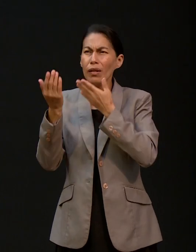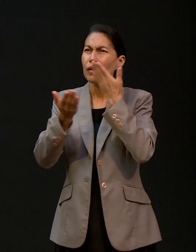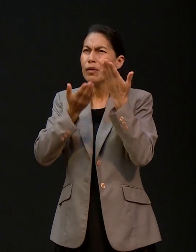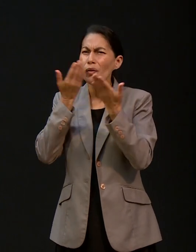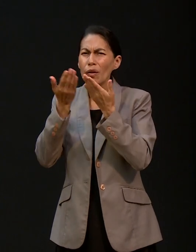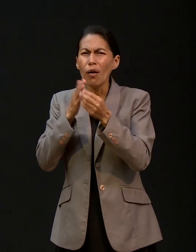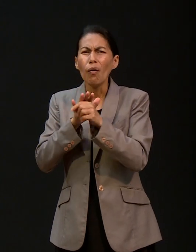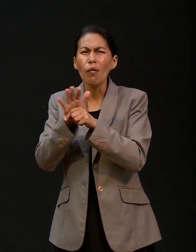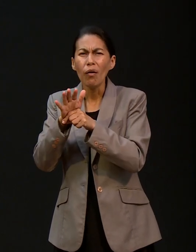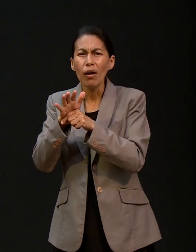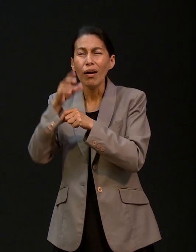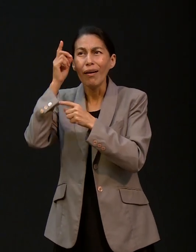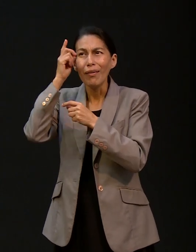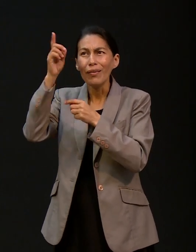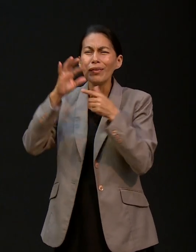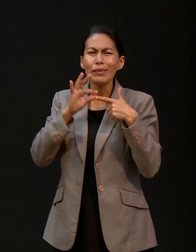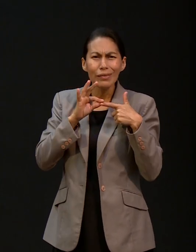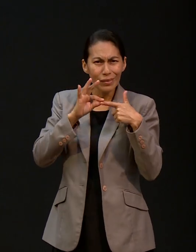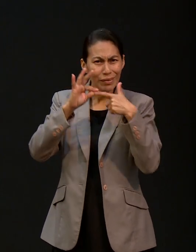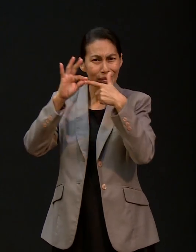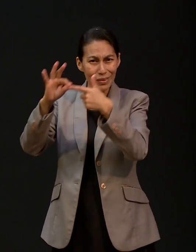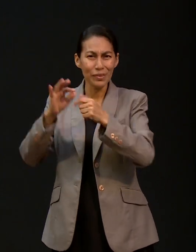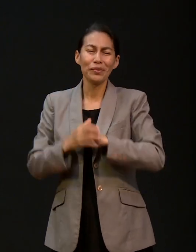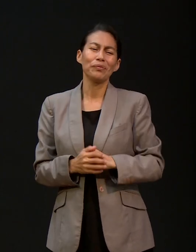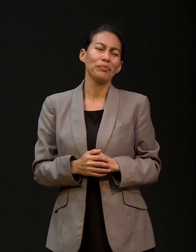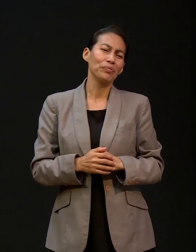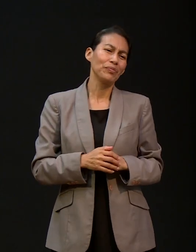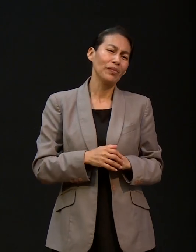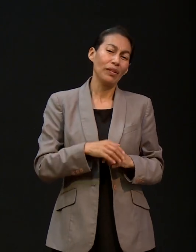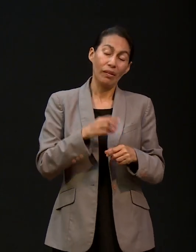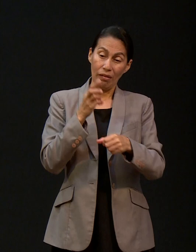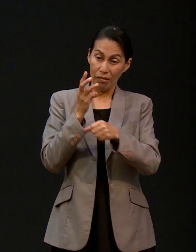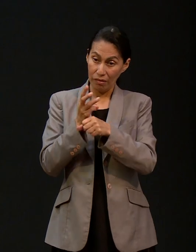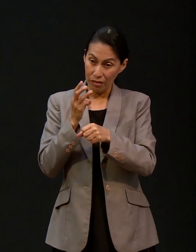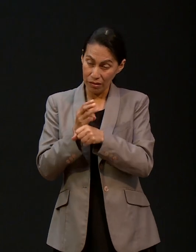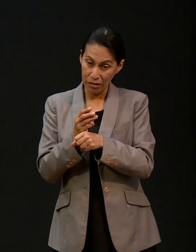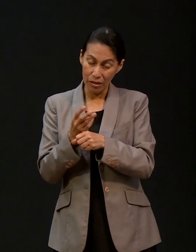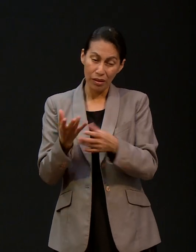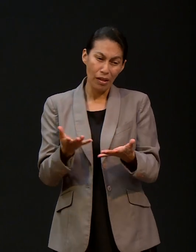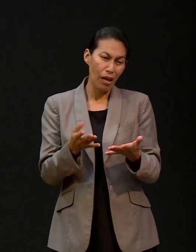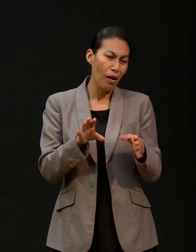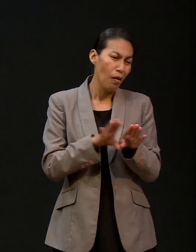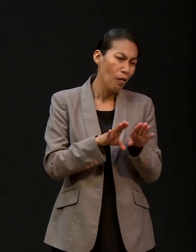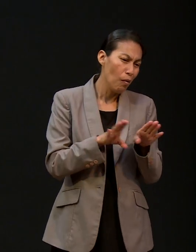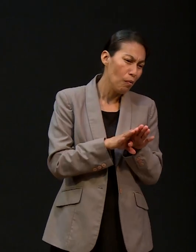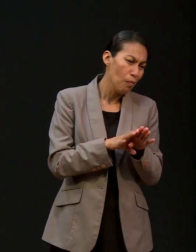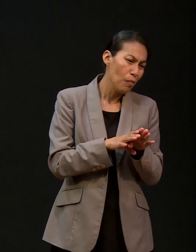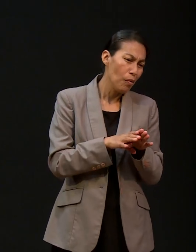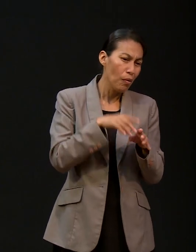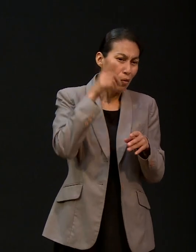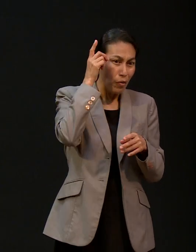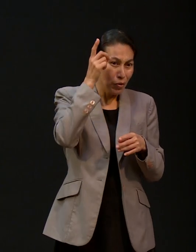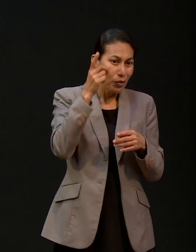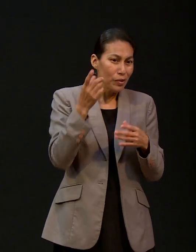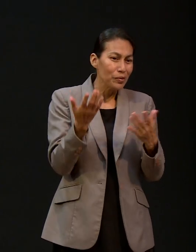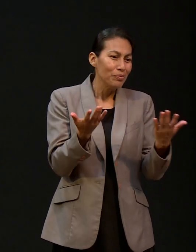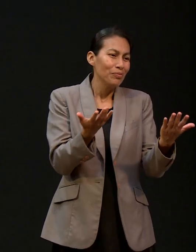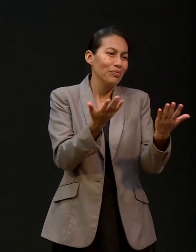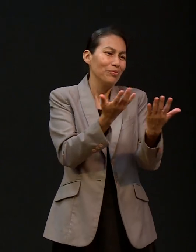Y la decisión de buscar al complemento ideal, la compañera de tu vida, tu